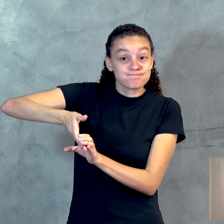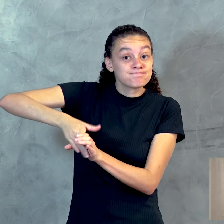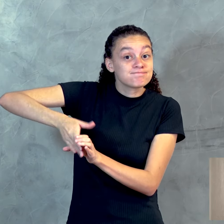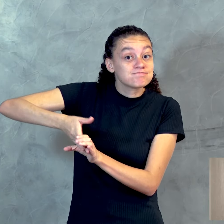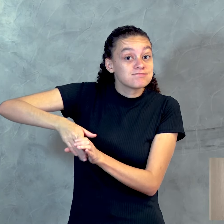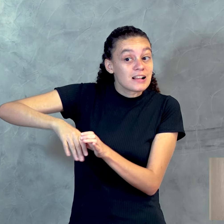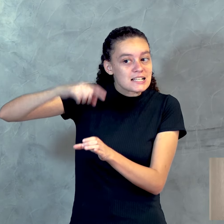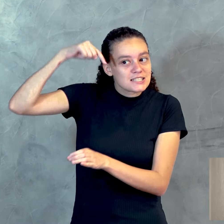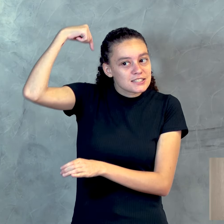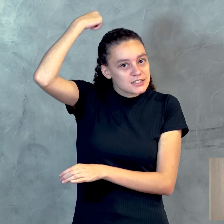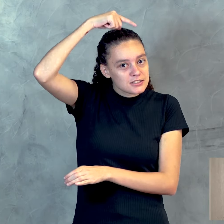santificá-lo.